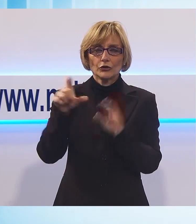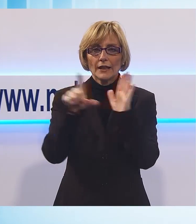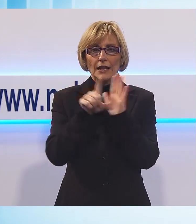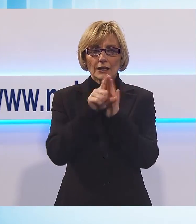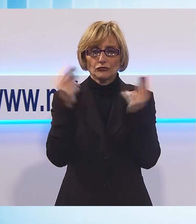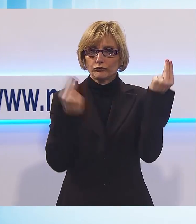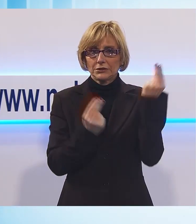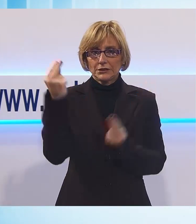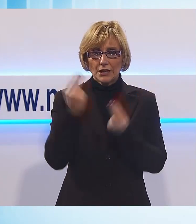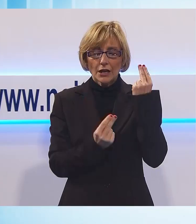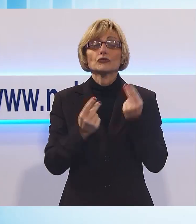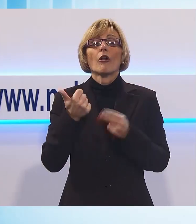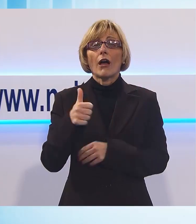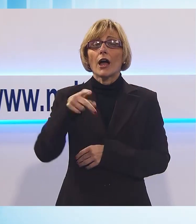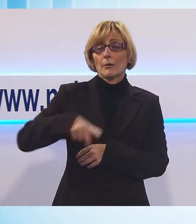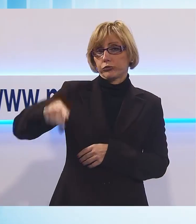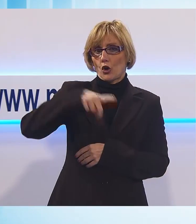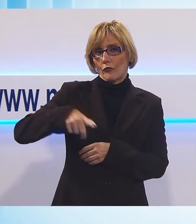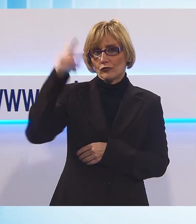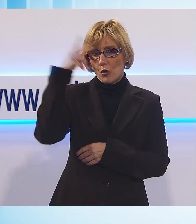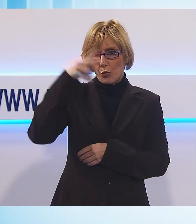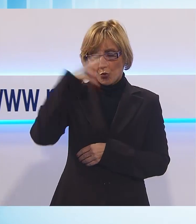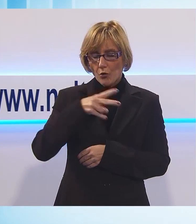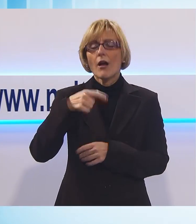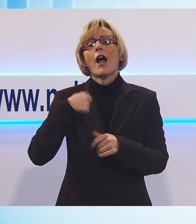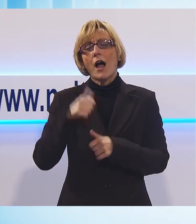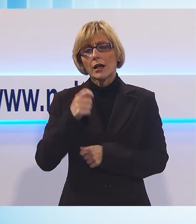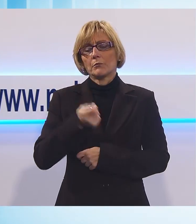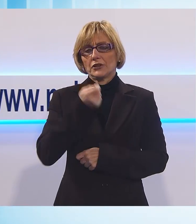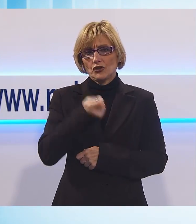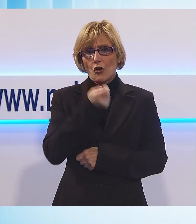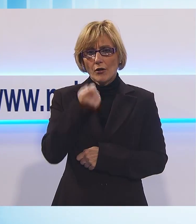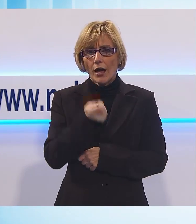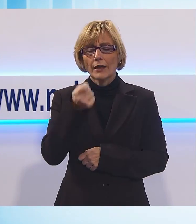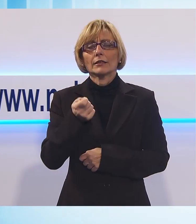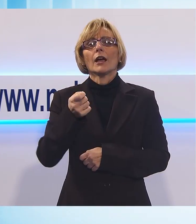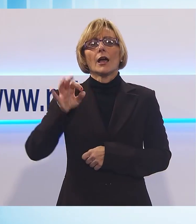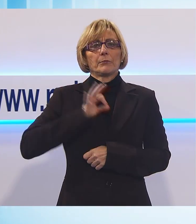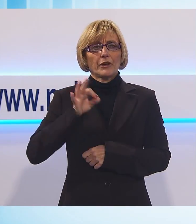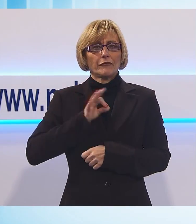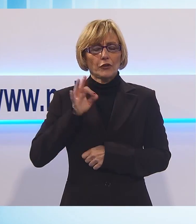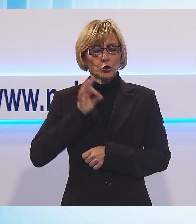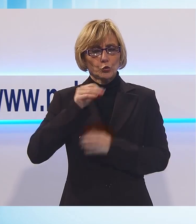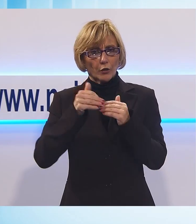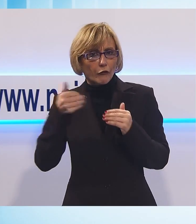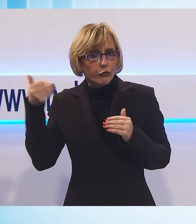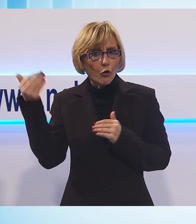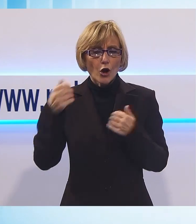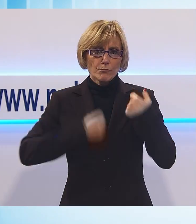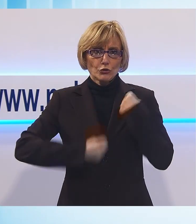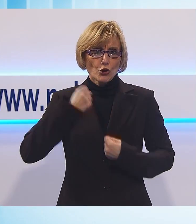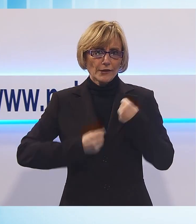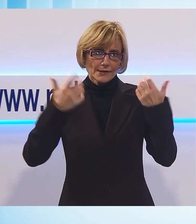sindacati CGL, Cisle, Wilt, pensionati hanno fatto sentire la loro voce sotto le finestre della prefettura di Palazzo Ducale.